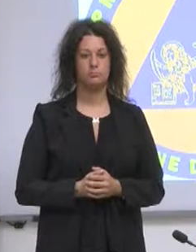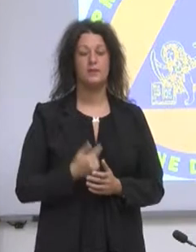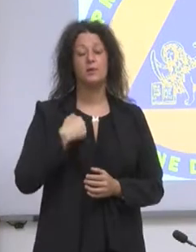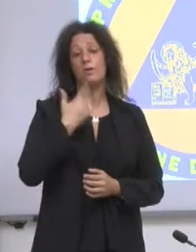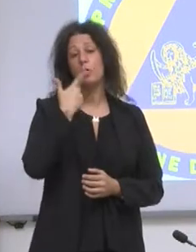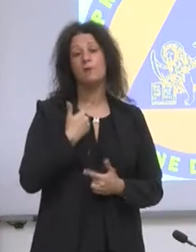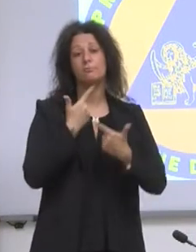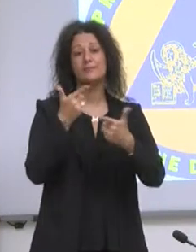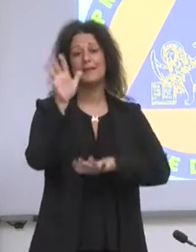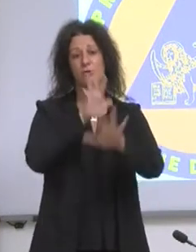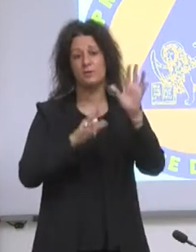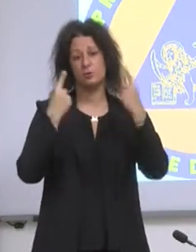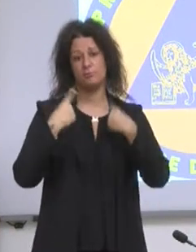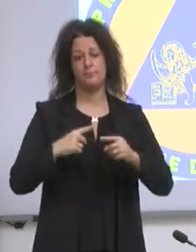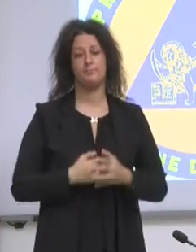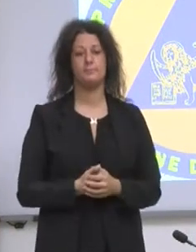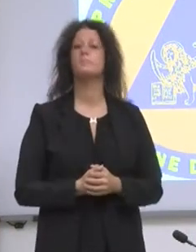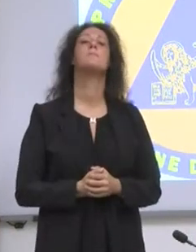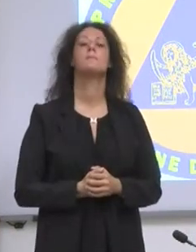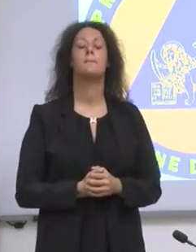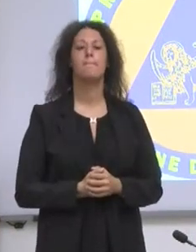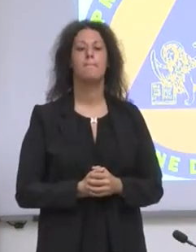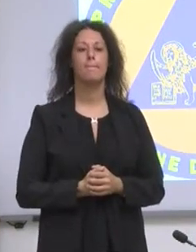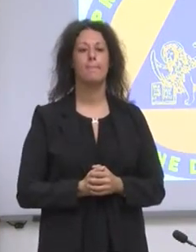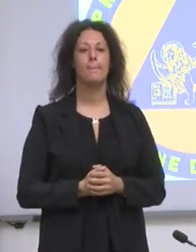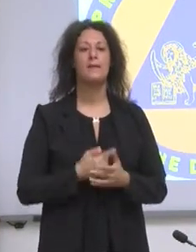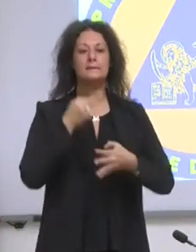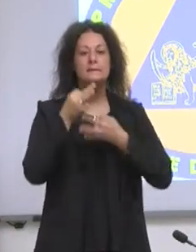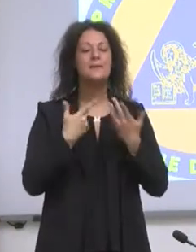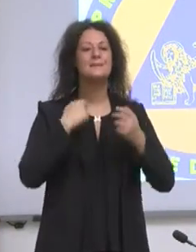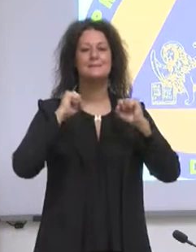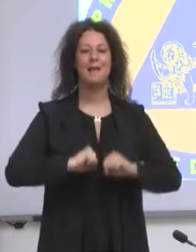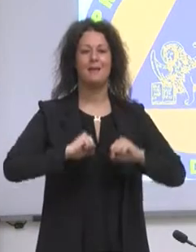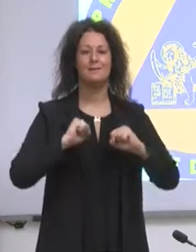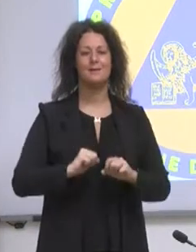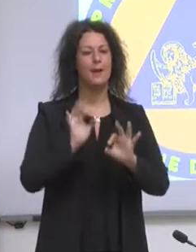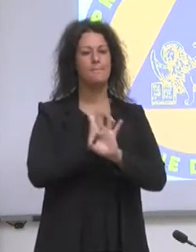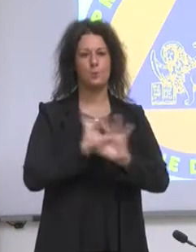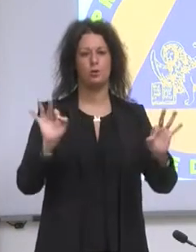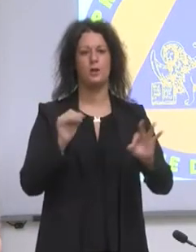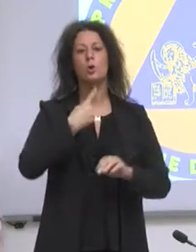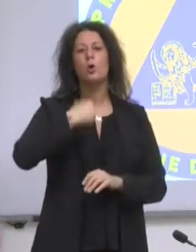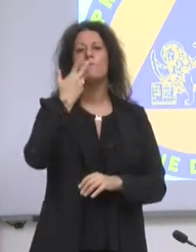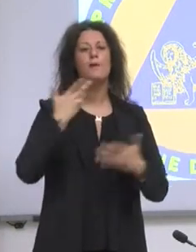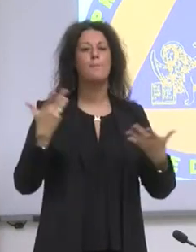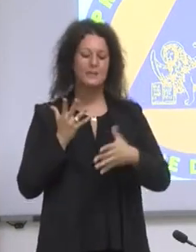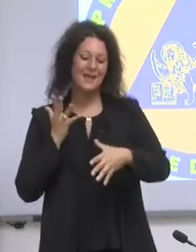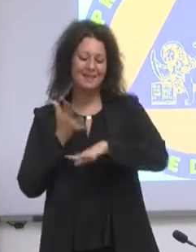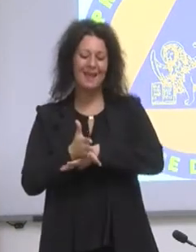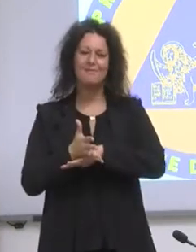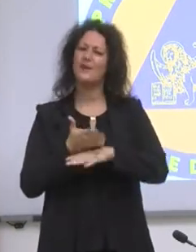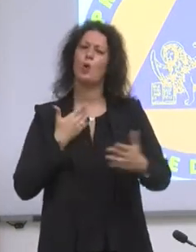Abbiamo allertato tutta la macchina della sanità, ho chiesto che ci sia rapidità da intervenire,